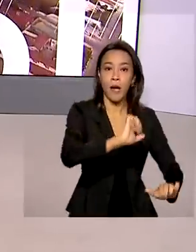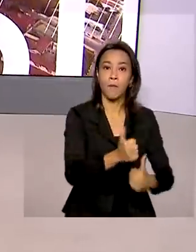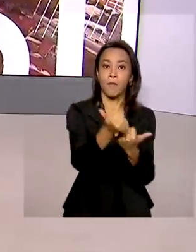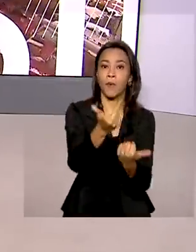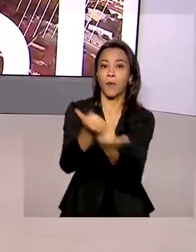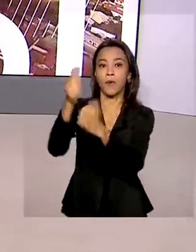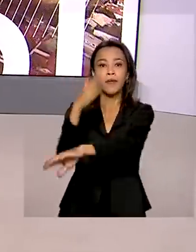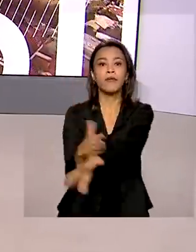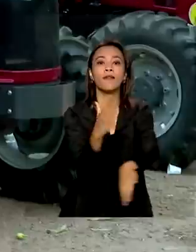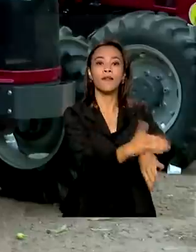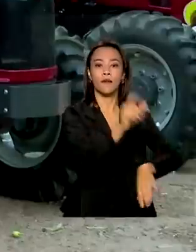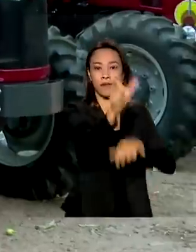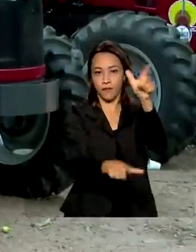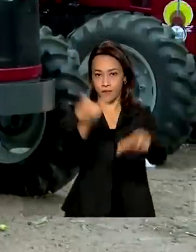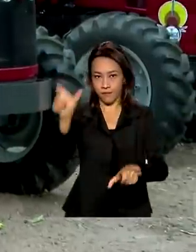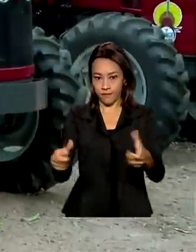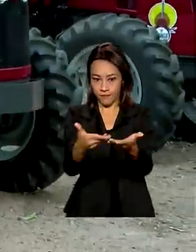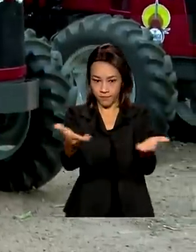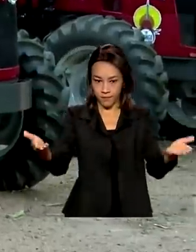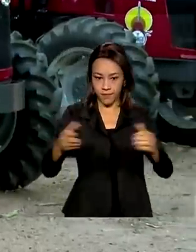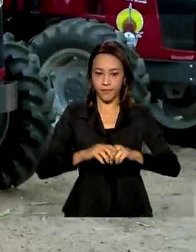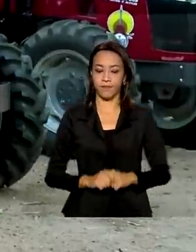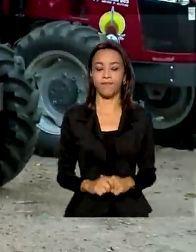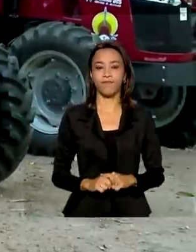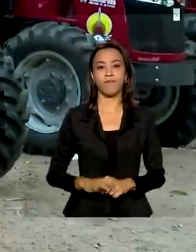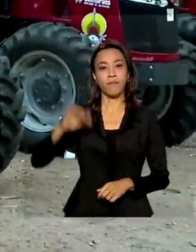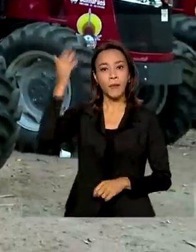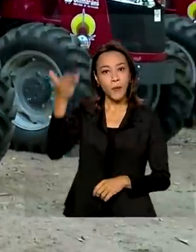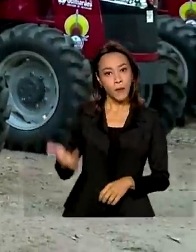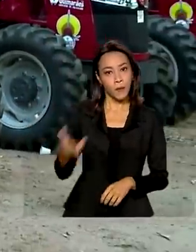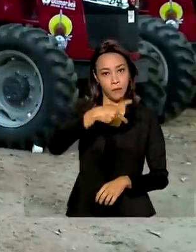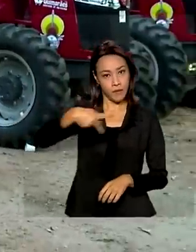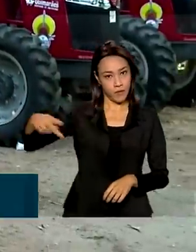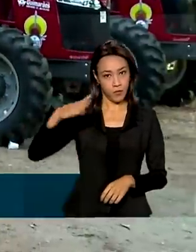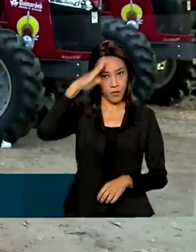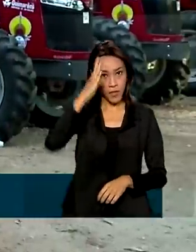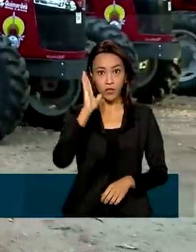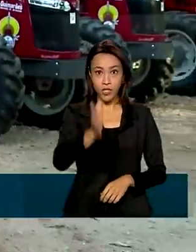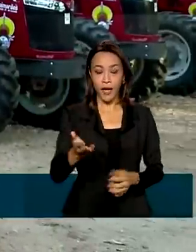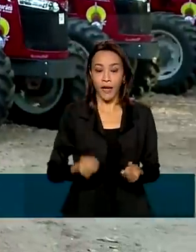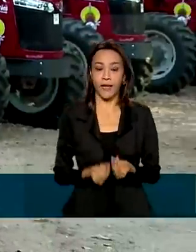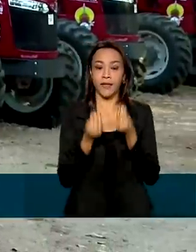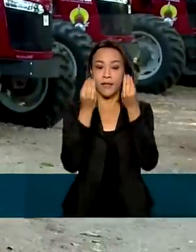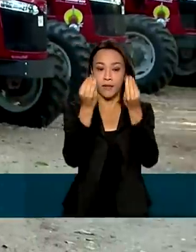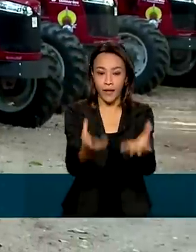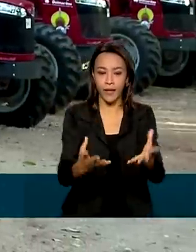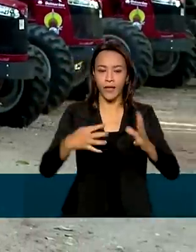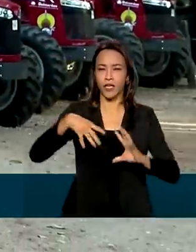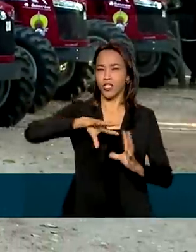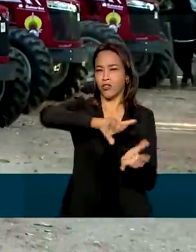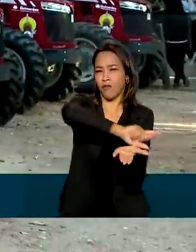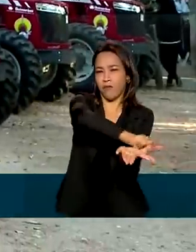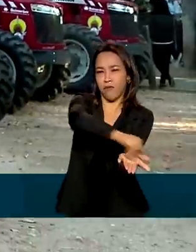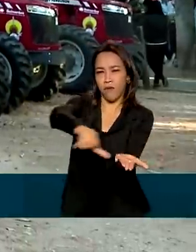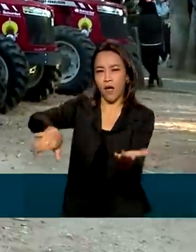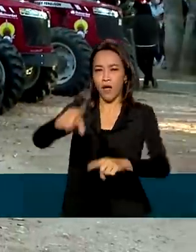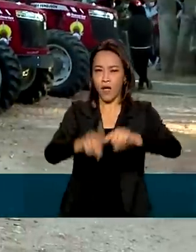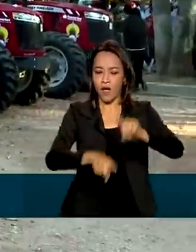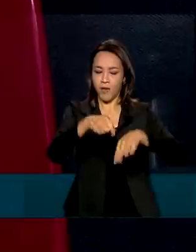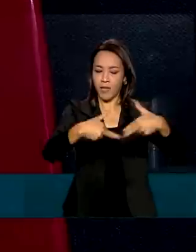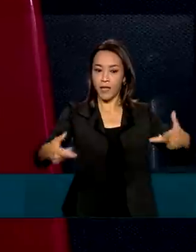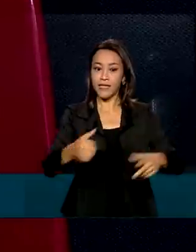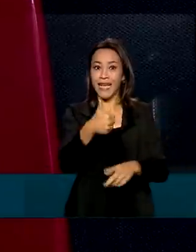capacitação rural. O presidente Jair Bolsonaro fez a entrega de kits agrícolas que incluíam 14